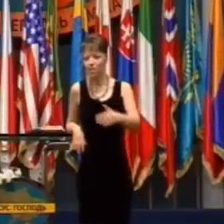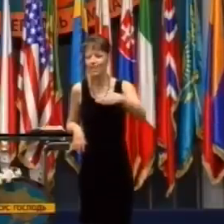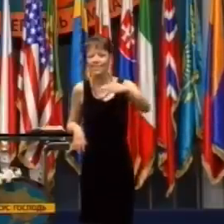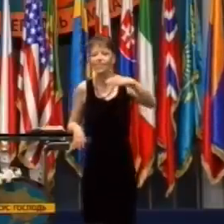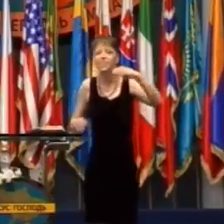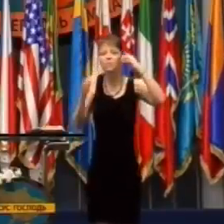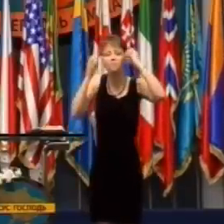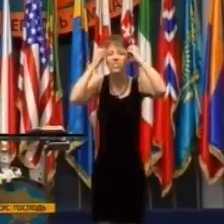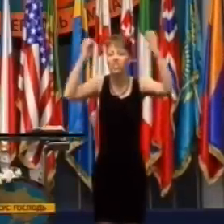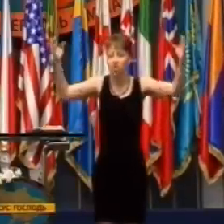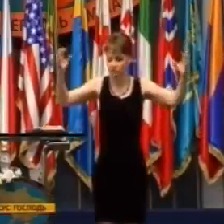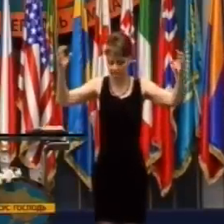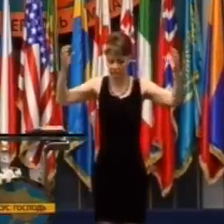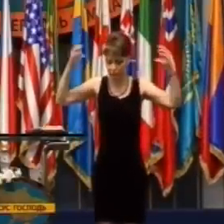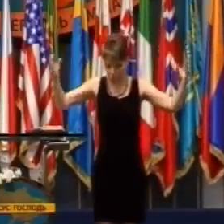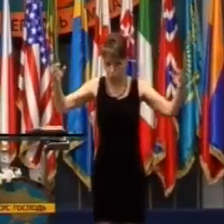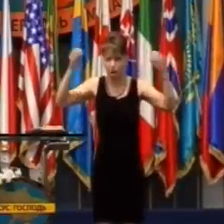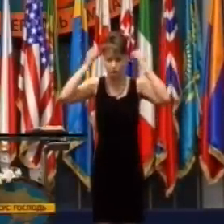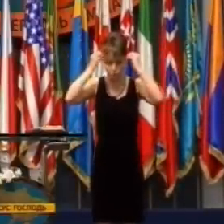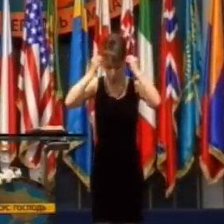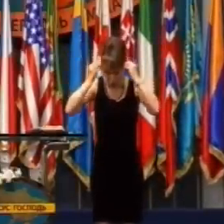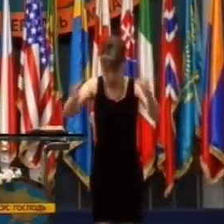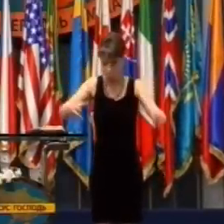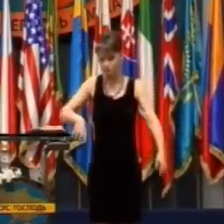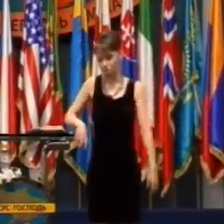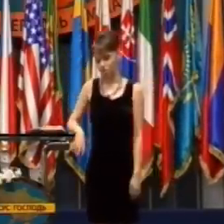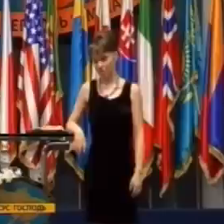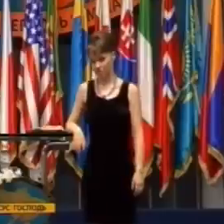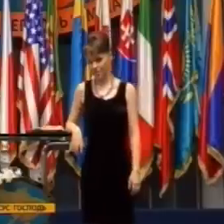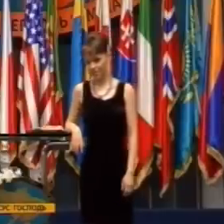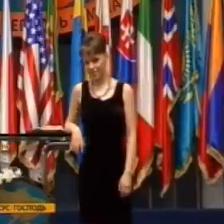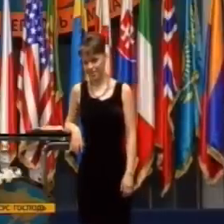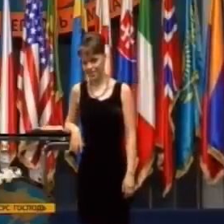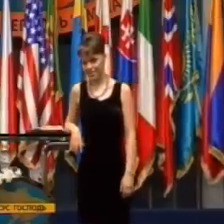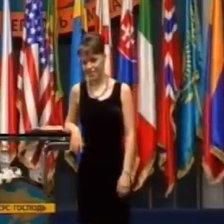ale nie je to viac, ako myslíte alebo prosíte.